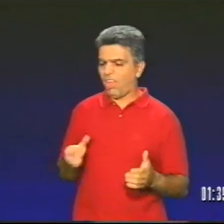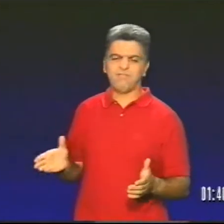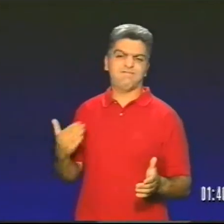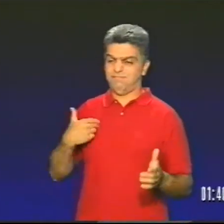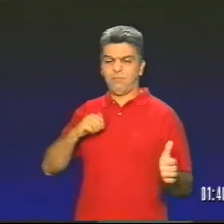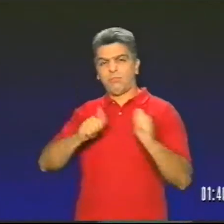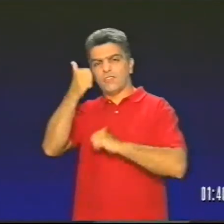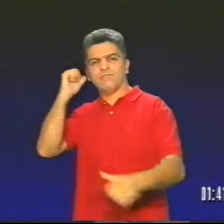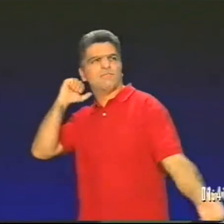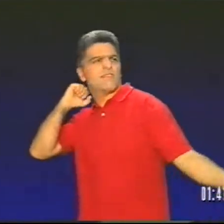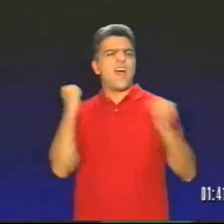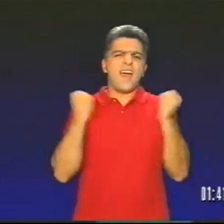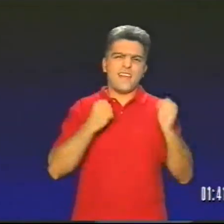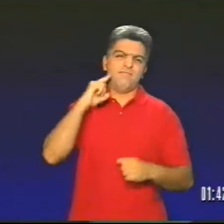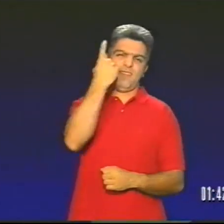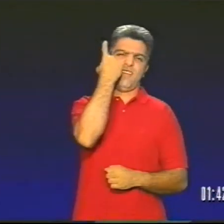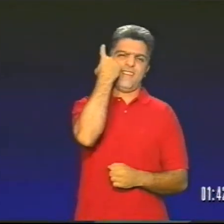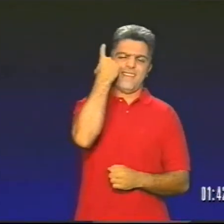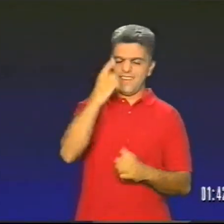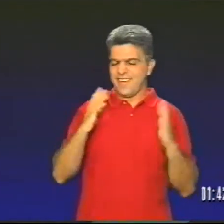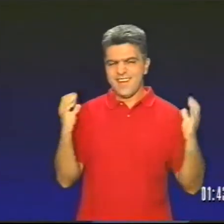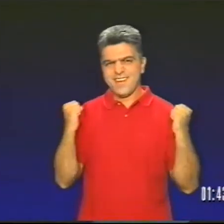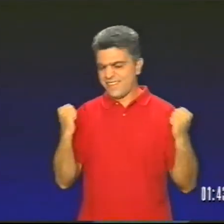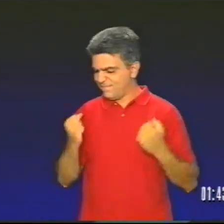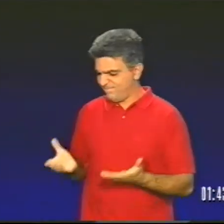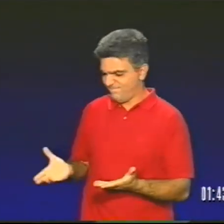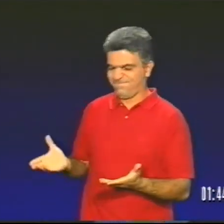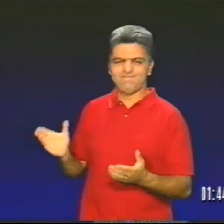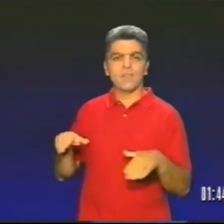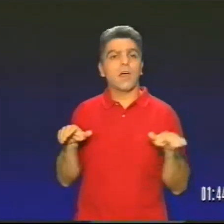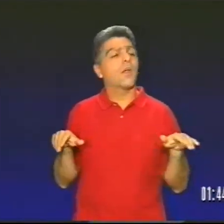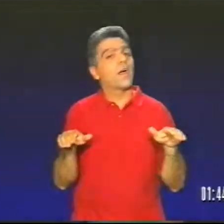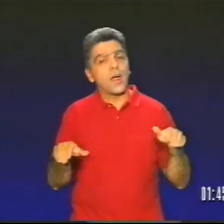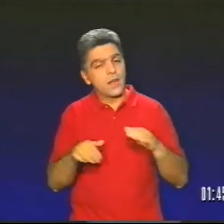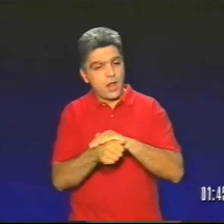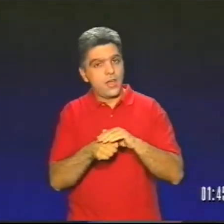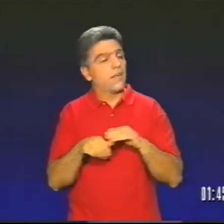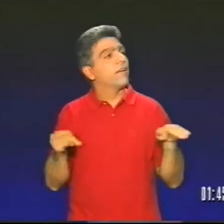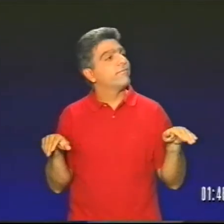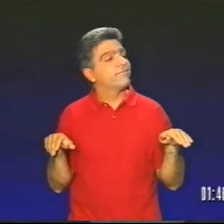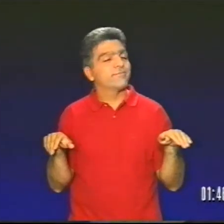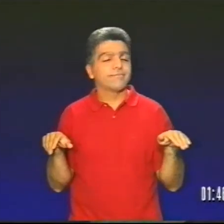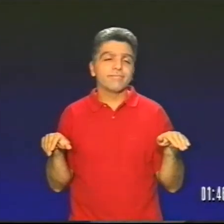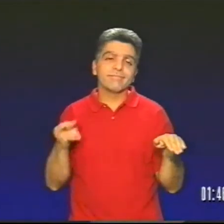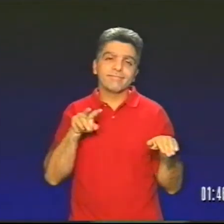τρέξεις αλήθεια? Ναι, ναι, του λέγε Καλά, εγώ θα βγω πρώτος, έλεγε ο Λαγός Πρώτος θα βγω Ενώ εσύ τι να κάνεις Η Χελώνα